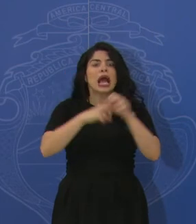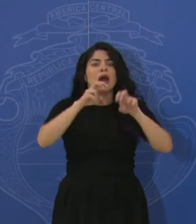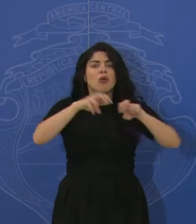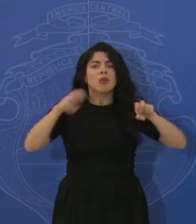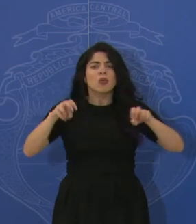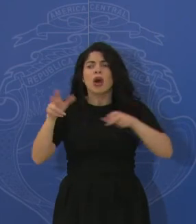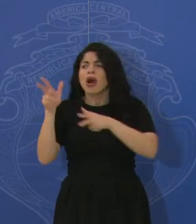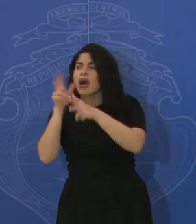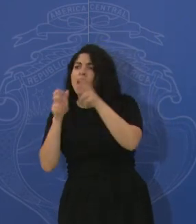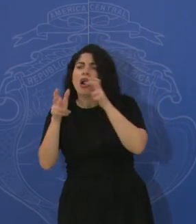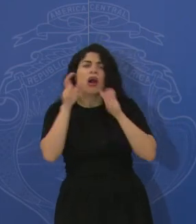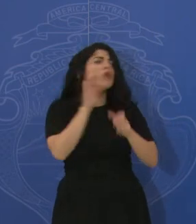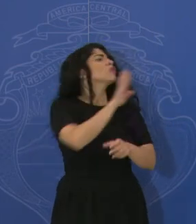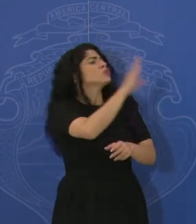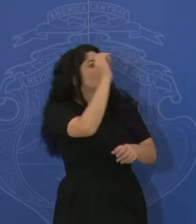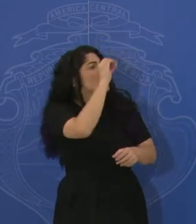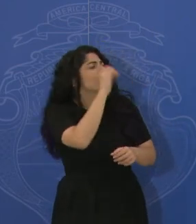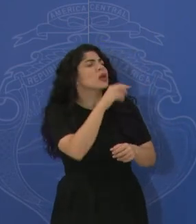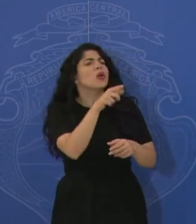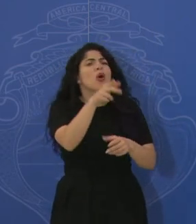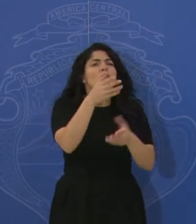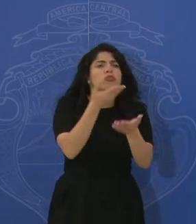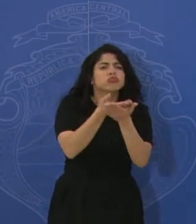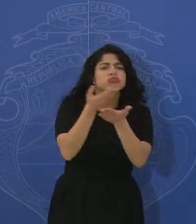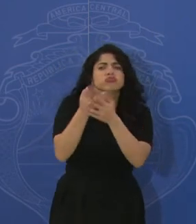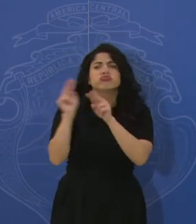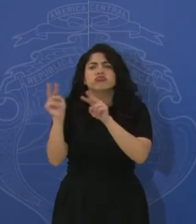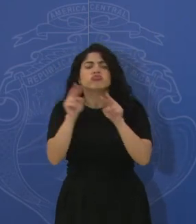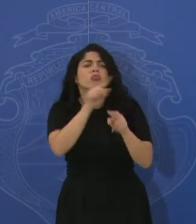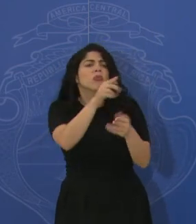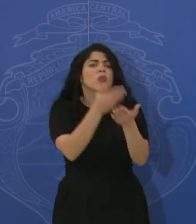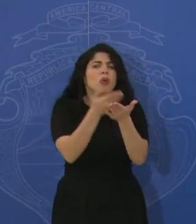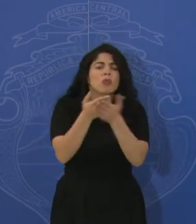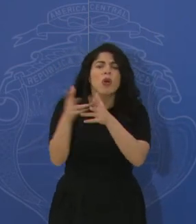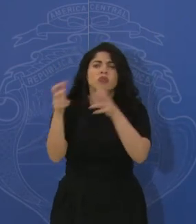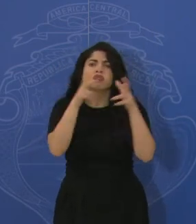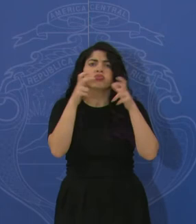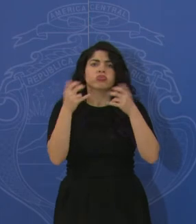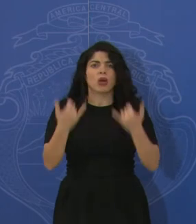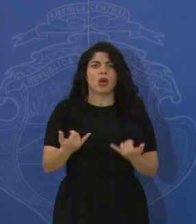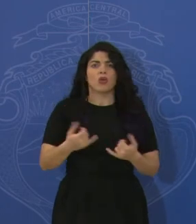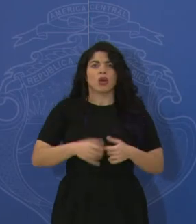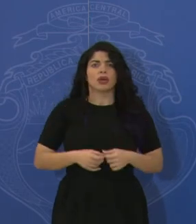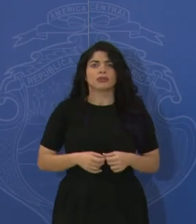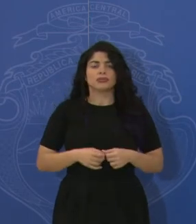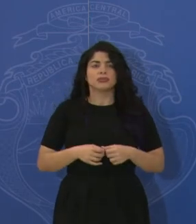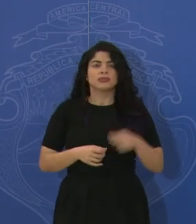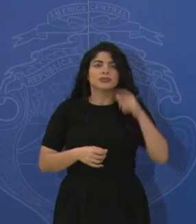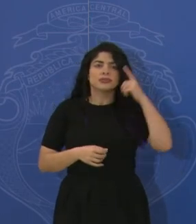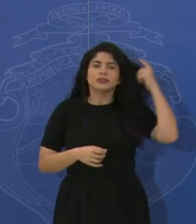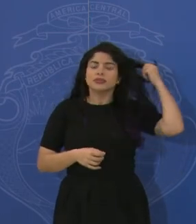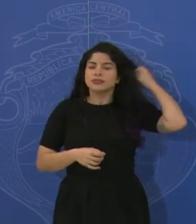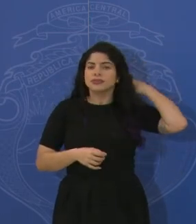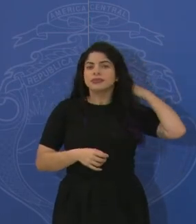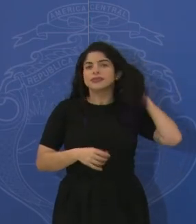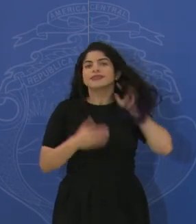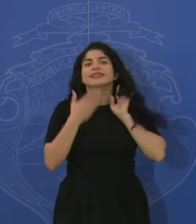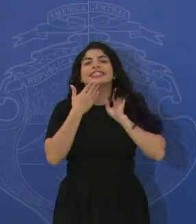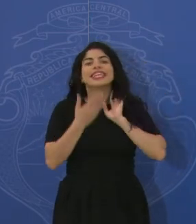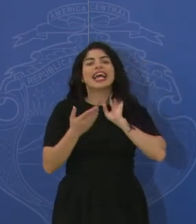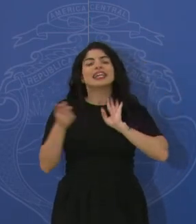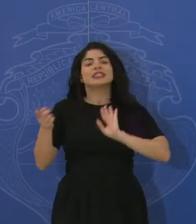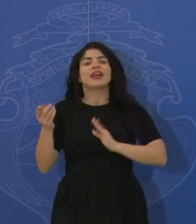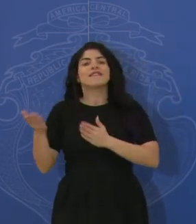sus posturas y escuchando también las propuestas que van a traer a esta mesa de discusión. Agradecemos a la